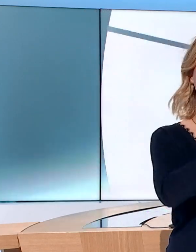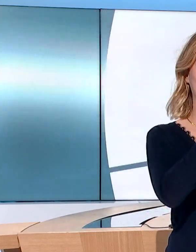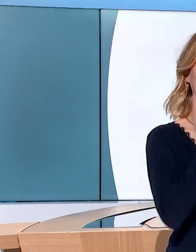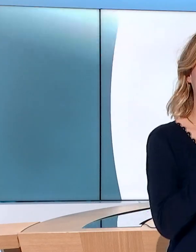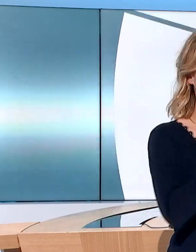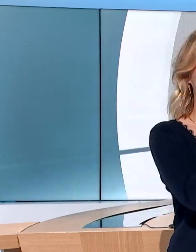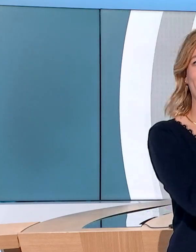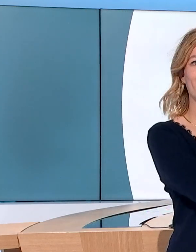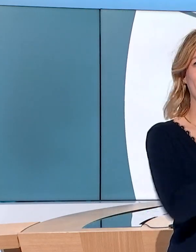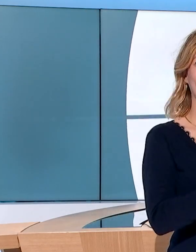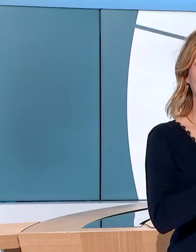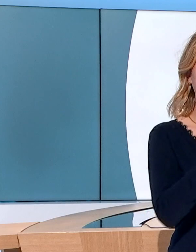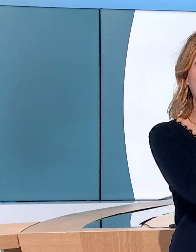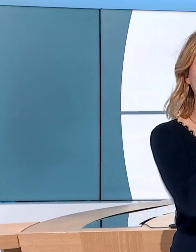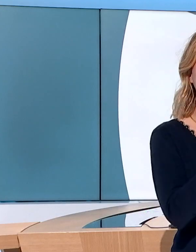devait faire escale, la déception est grande.